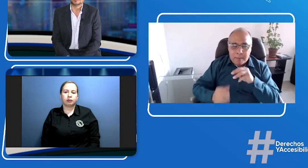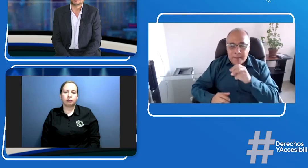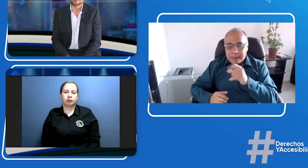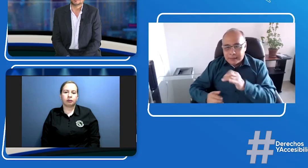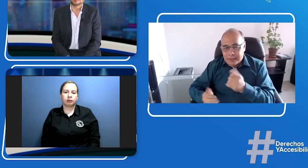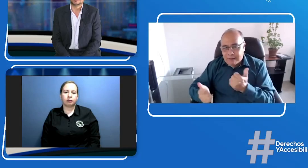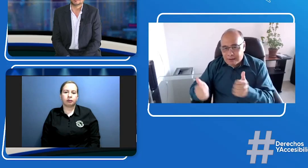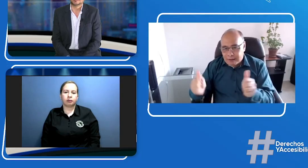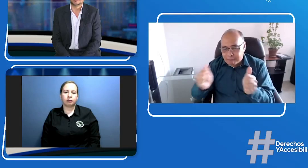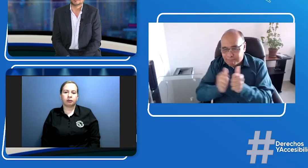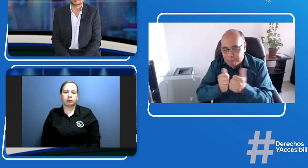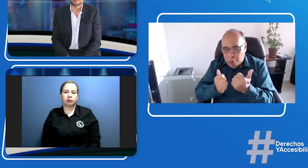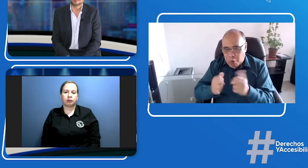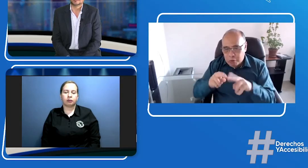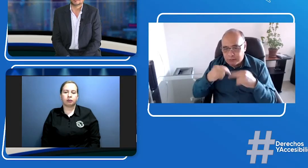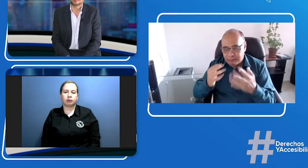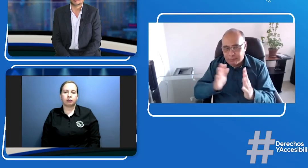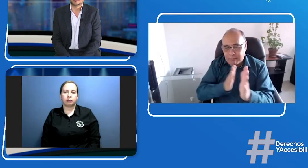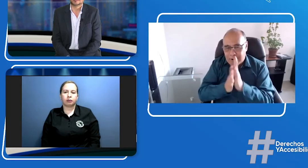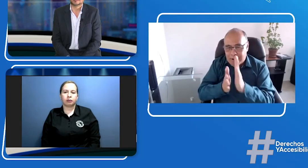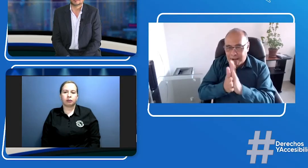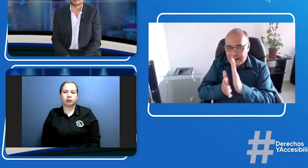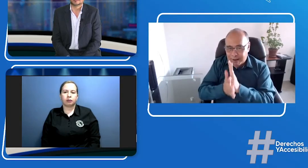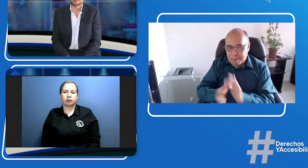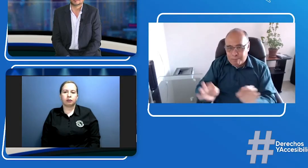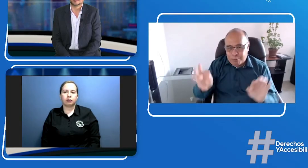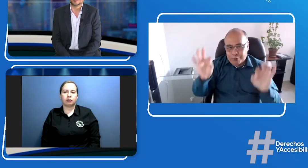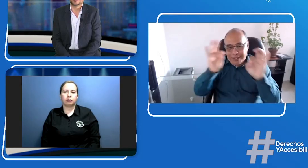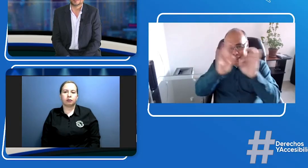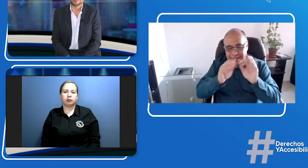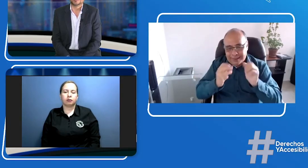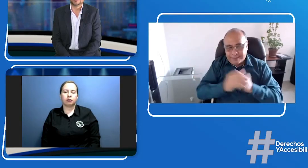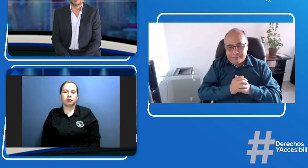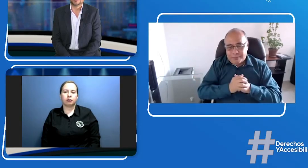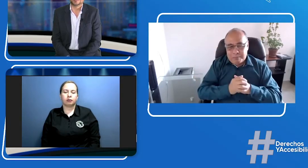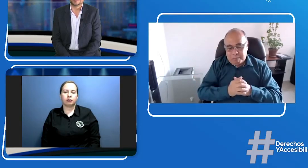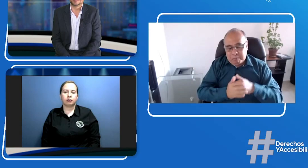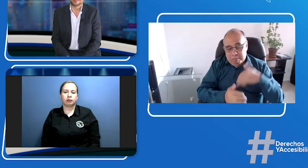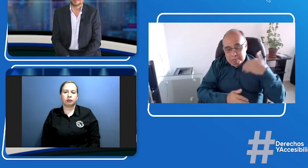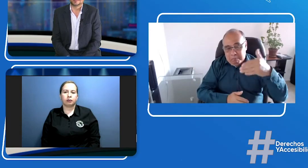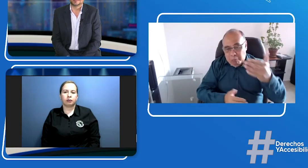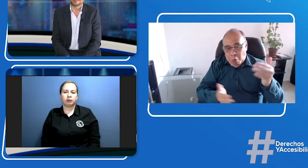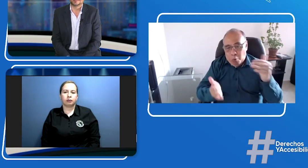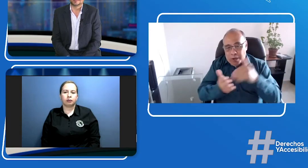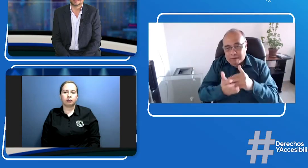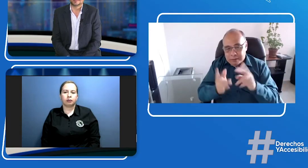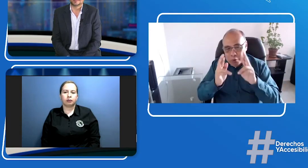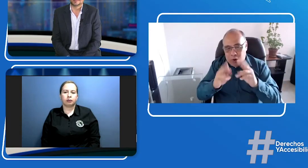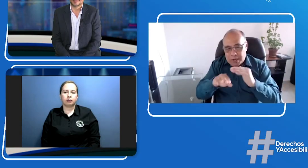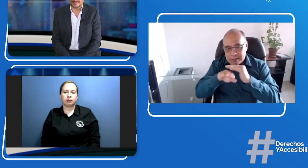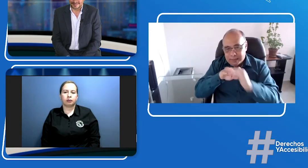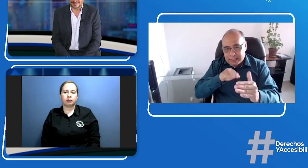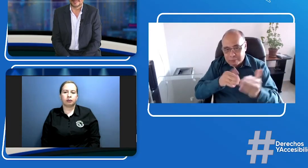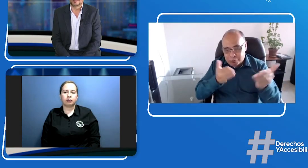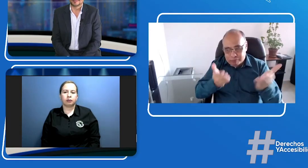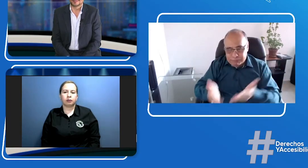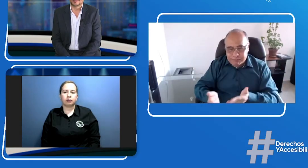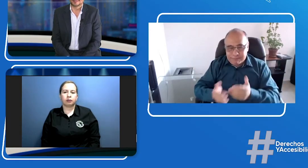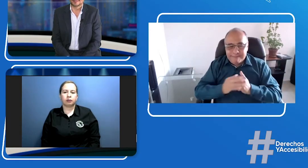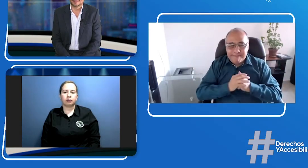a Juan Manuel a Marta Isabel al comisionado Parada muchas gracias por acompañarnos en este momento